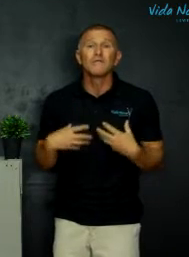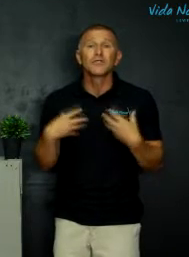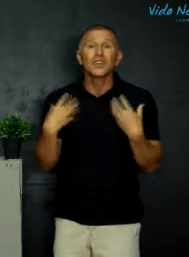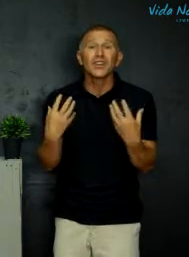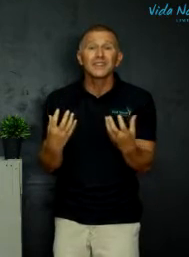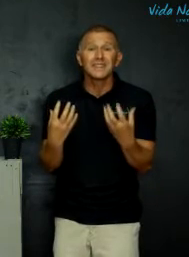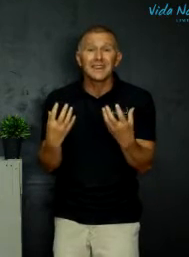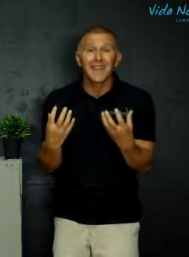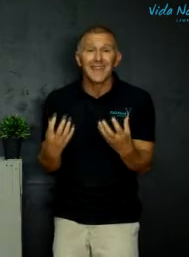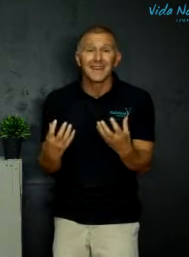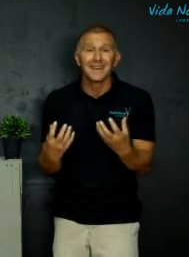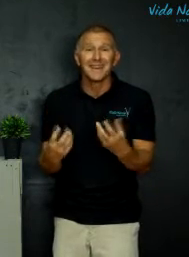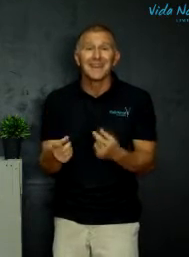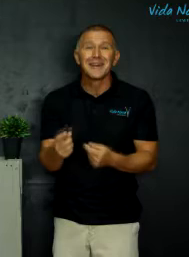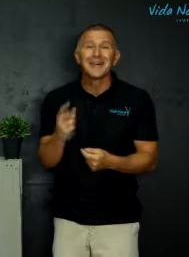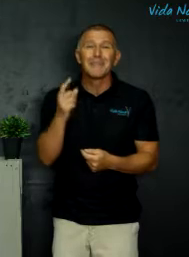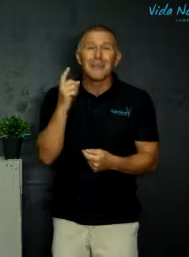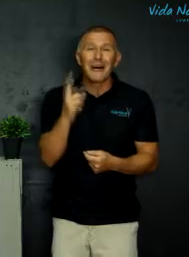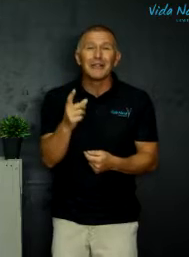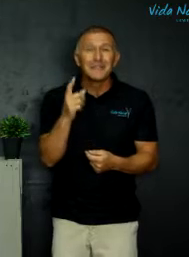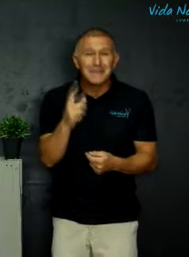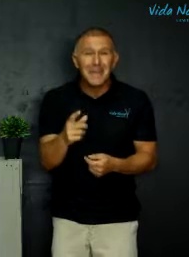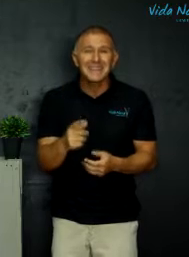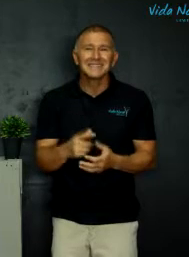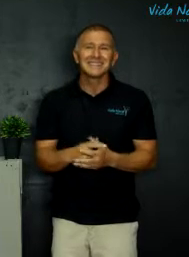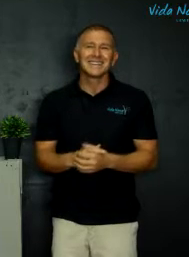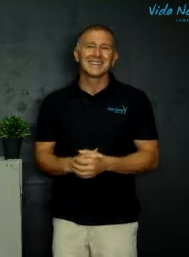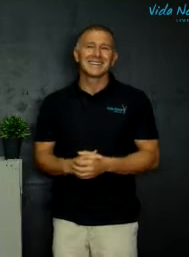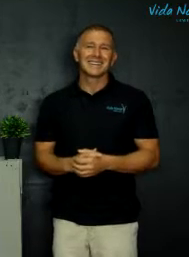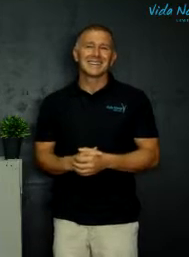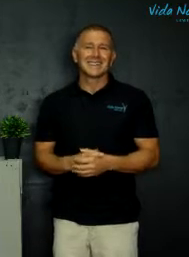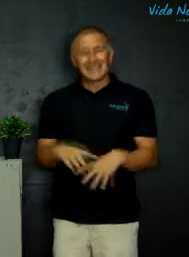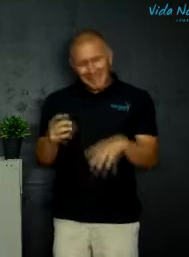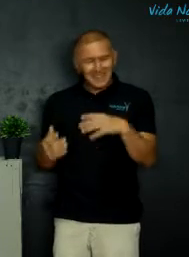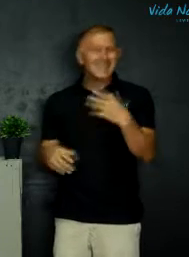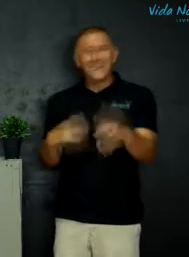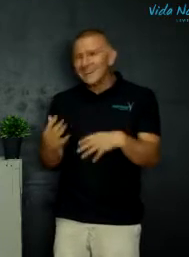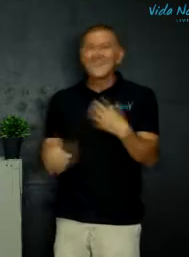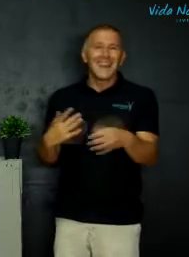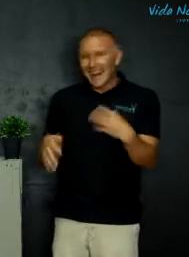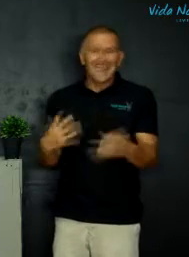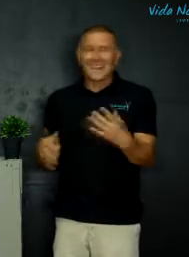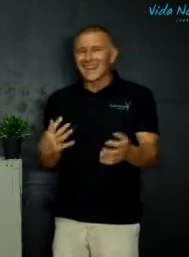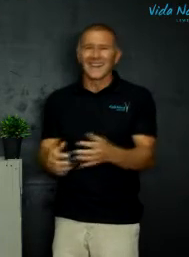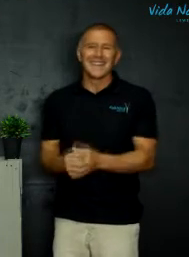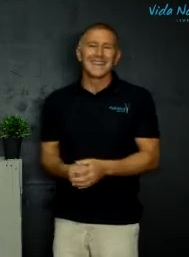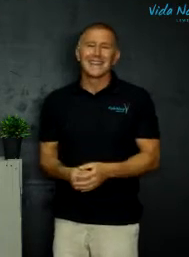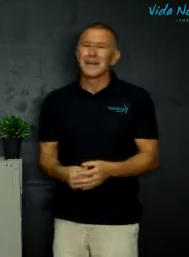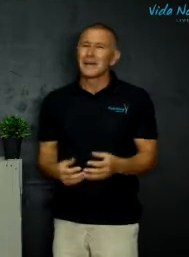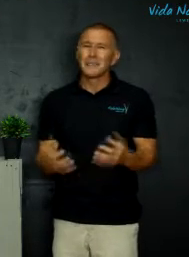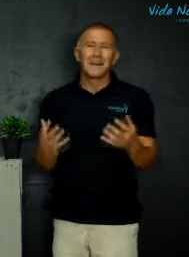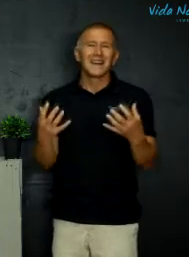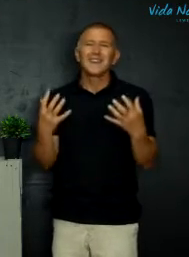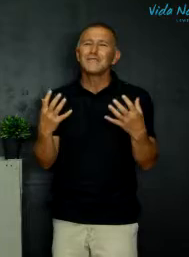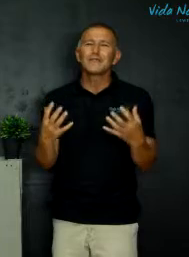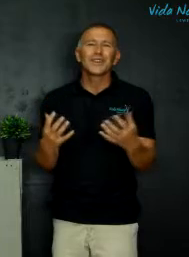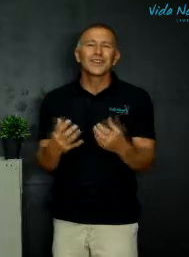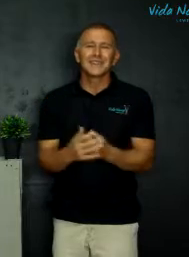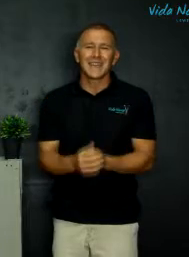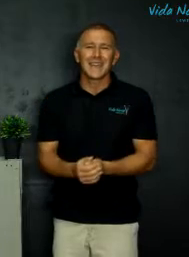vreugde te ken. Behalwe die mense. Dieren kan lekker kry. Maar hulle kan die vreugde ken.